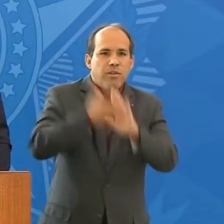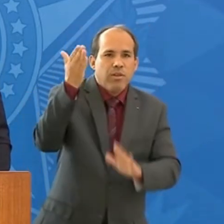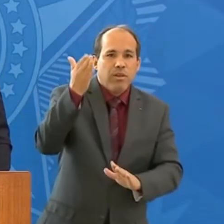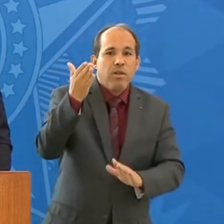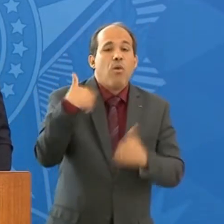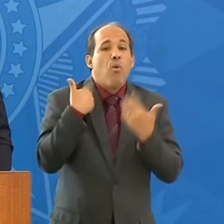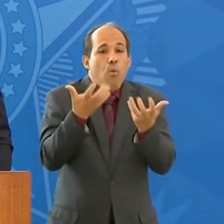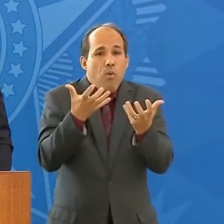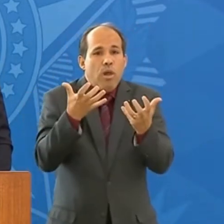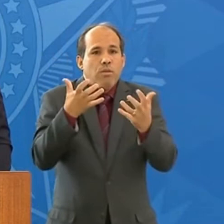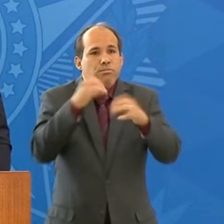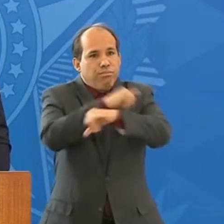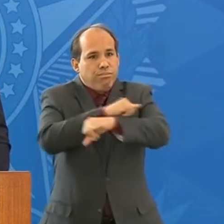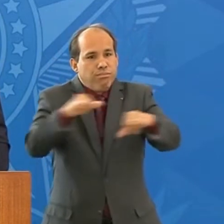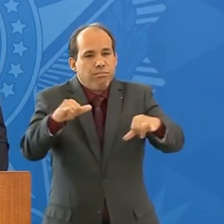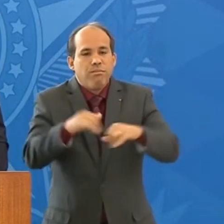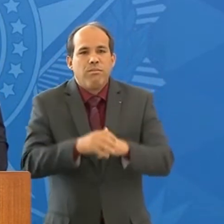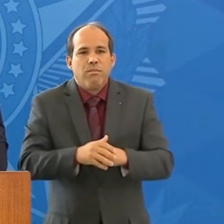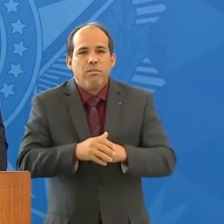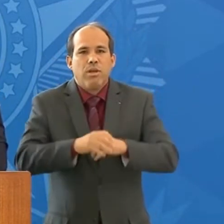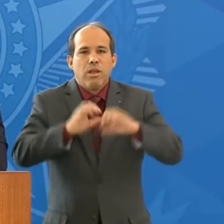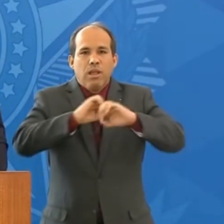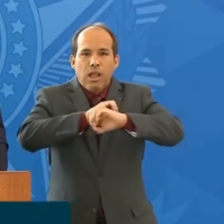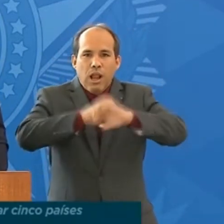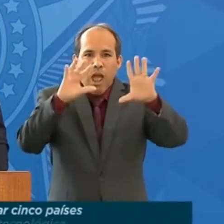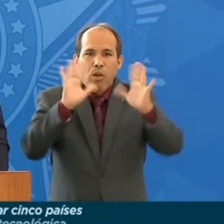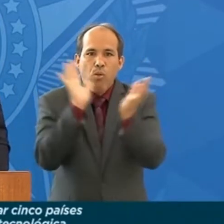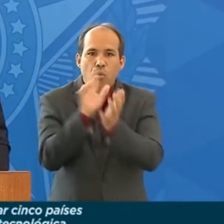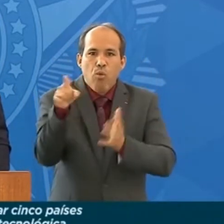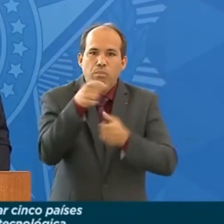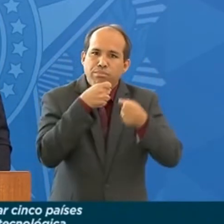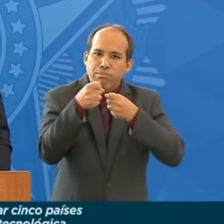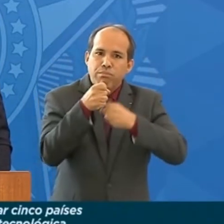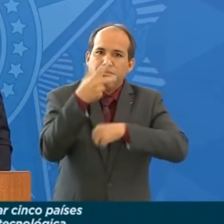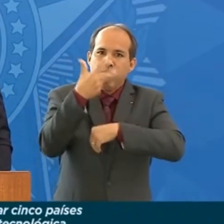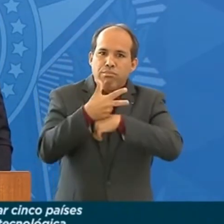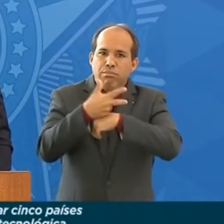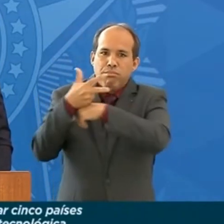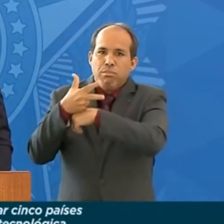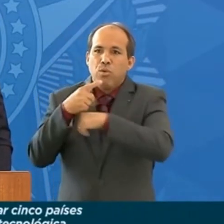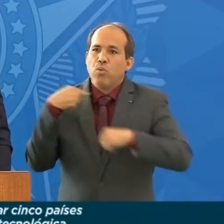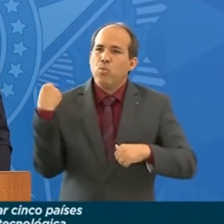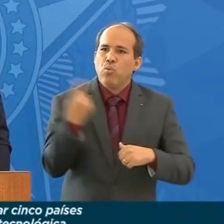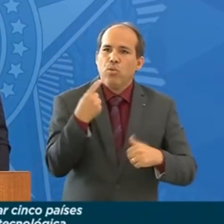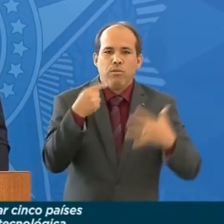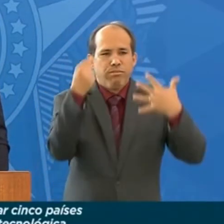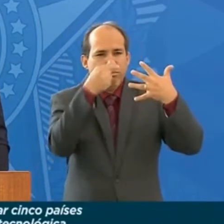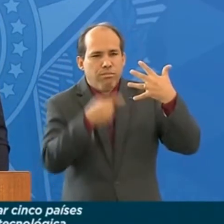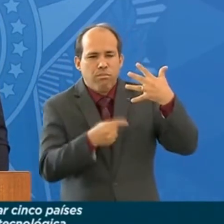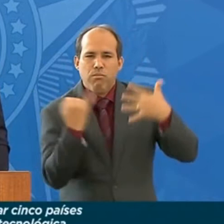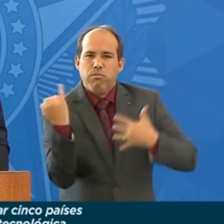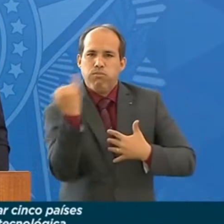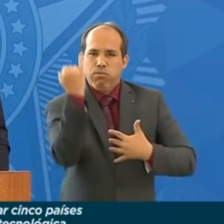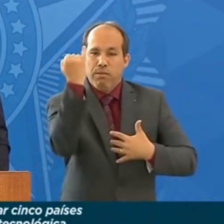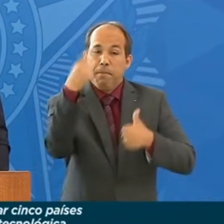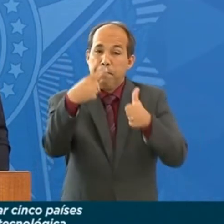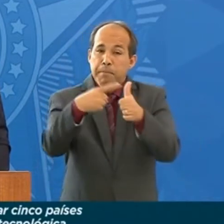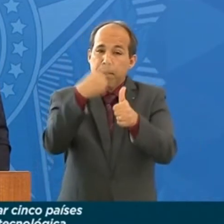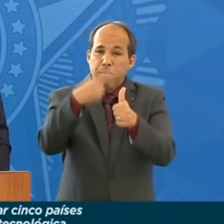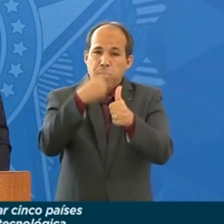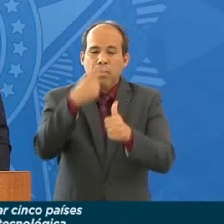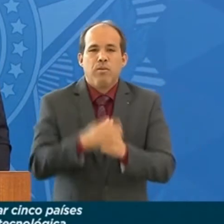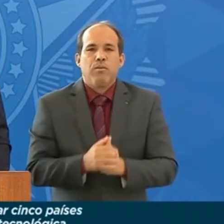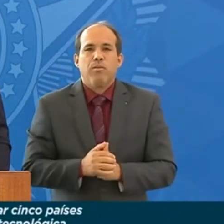queria aqui clarificar para a imprensa, para todos, alguns pontos importantes. Primeiro,